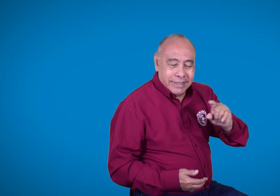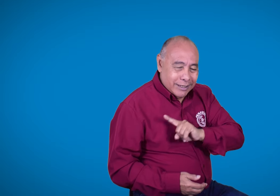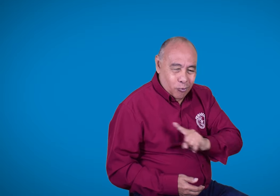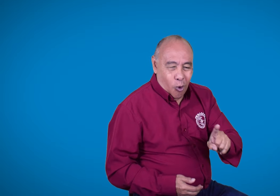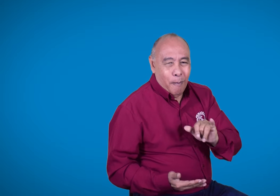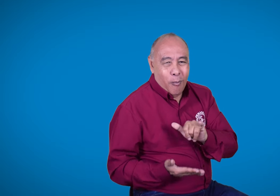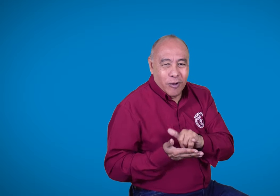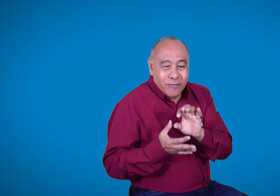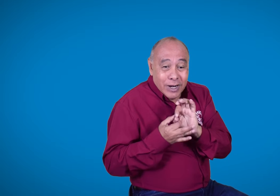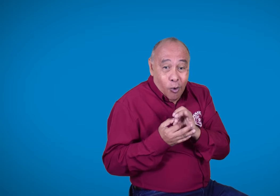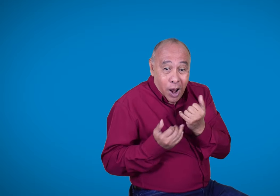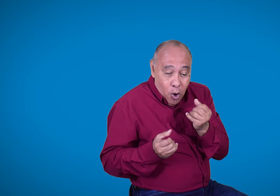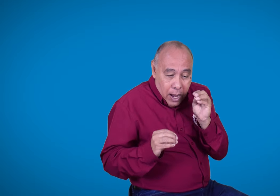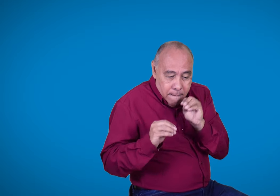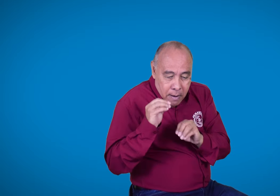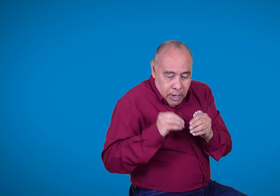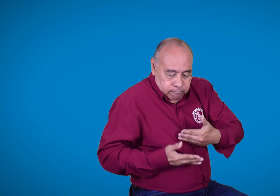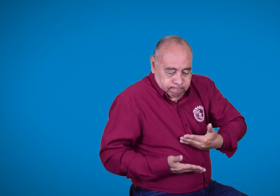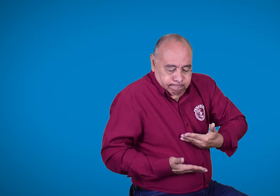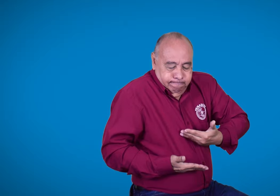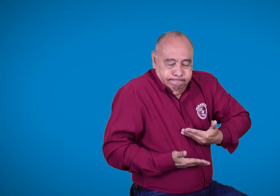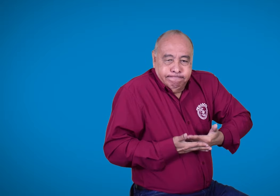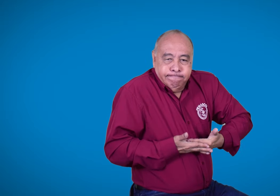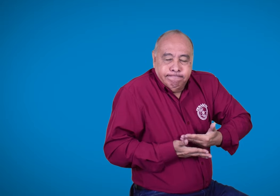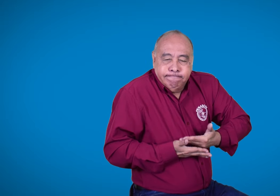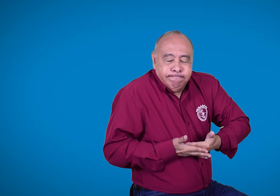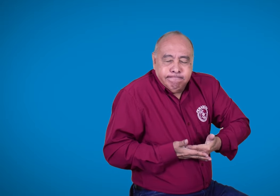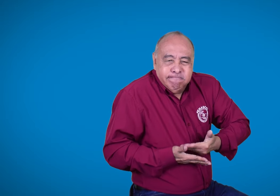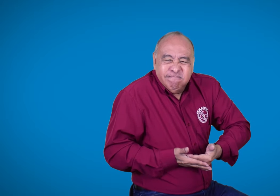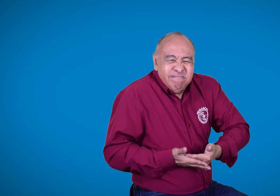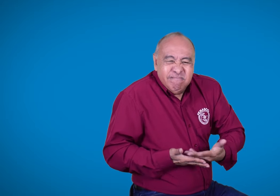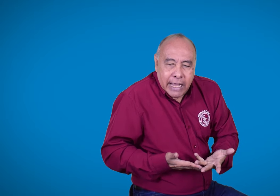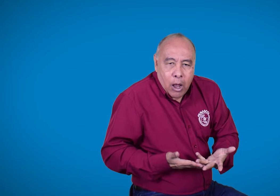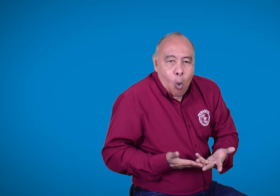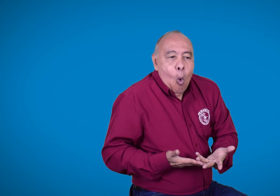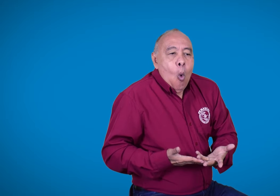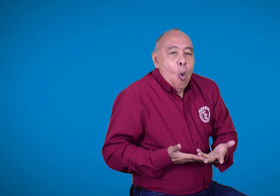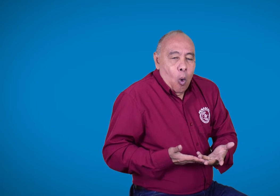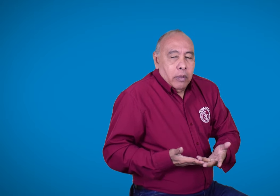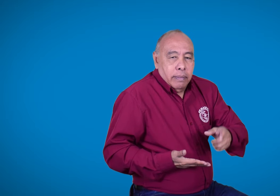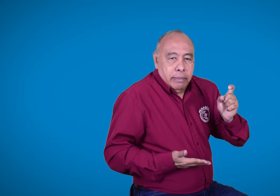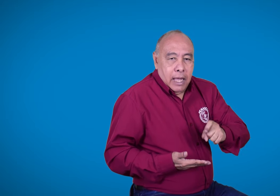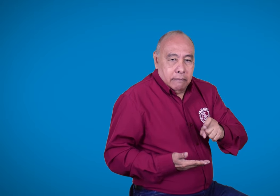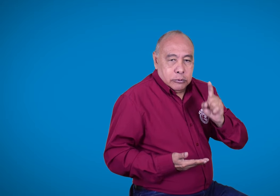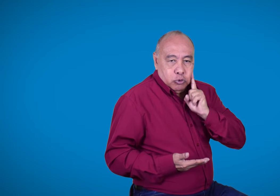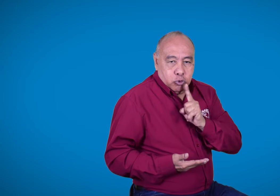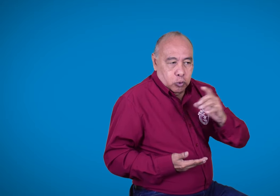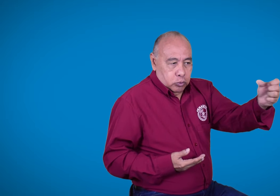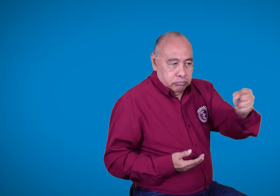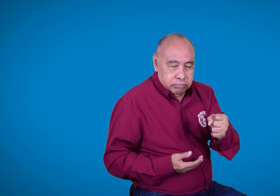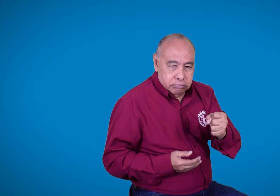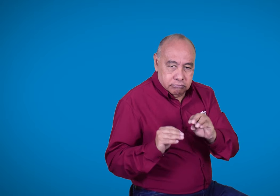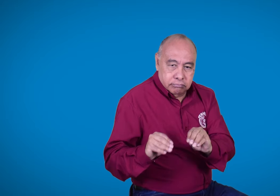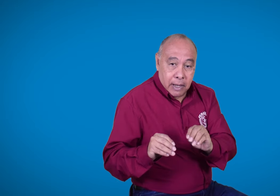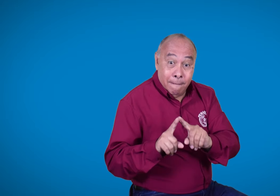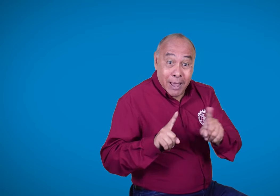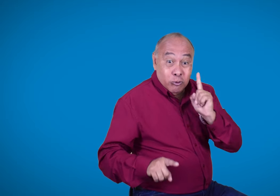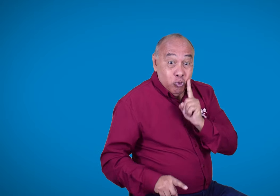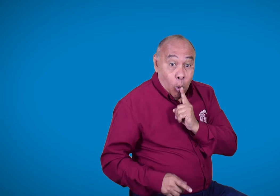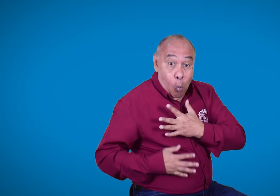en estos momentos está argumentando que las personas sordas son las que deben enseñar la lengua de señas. Sin